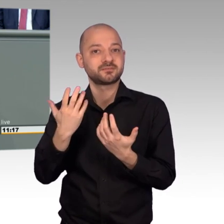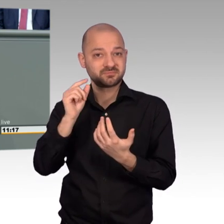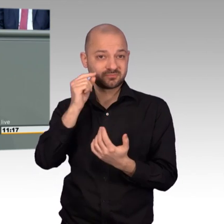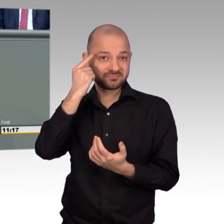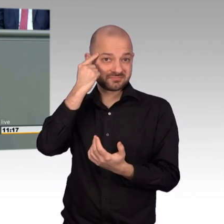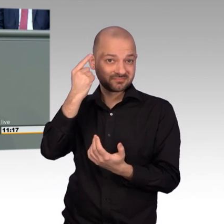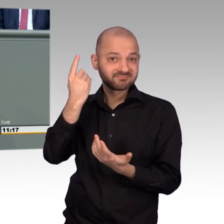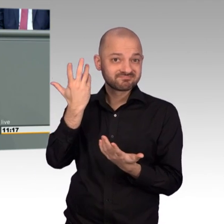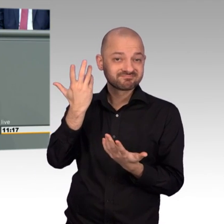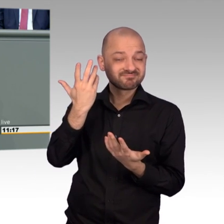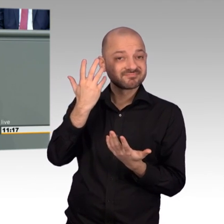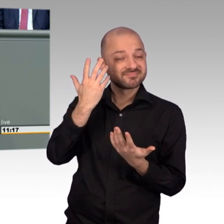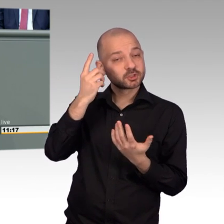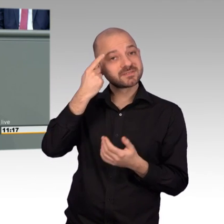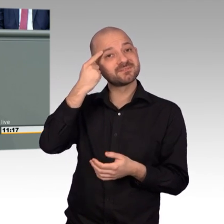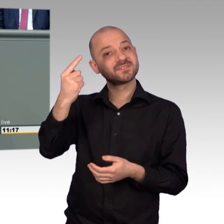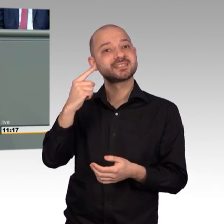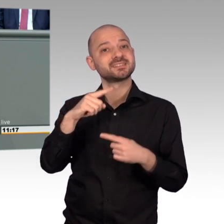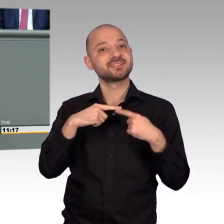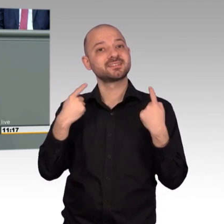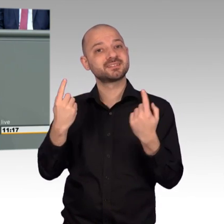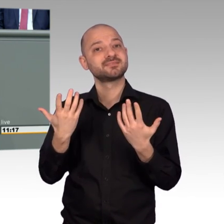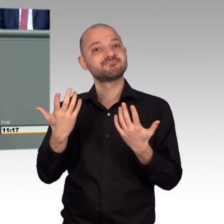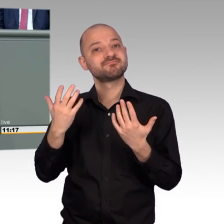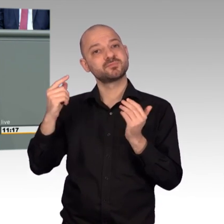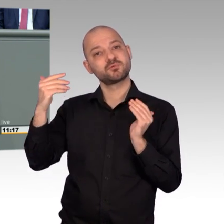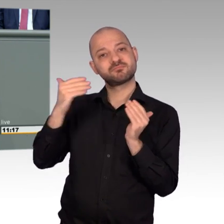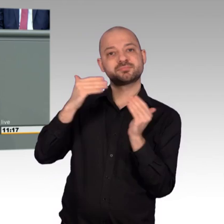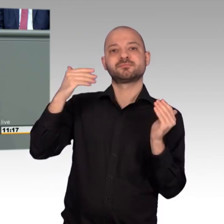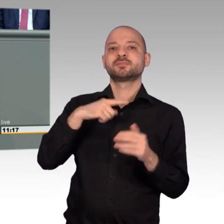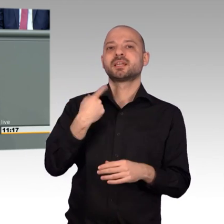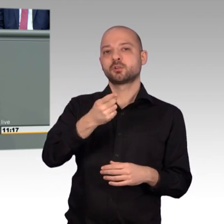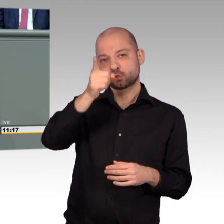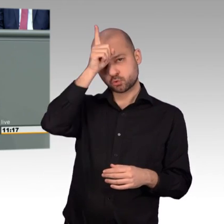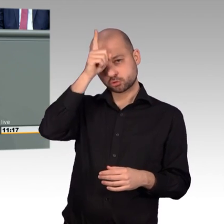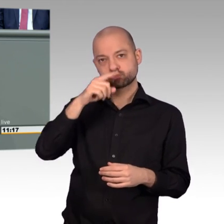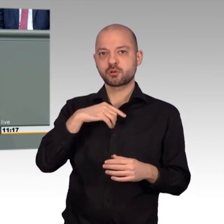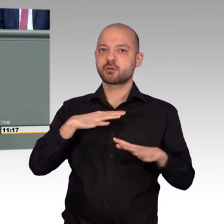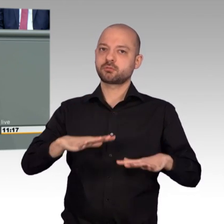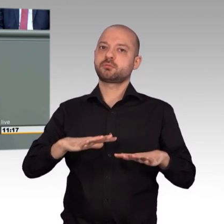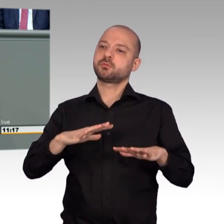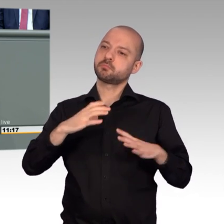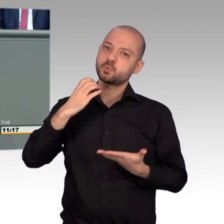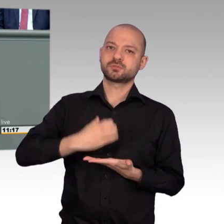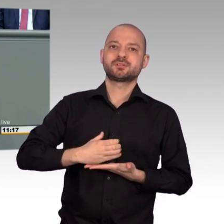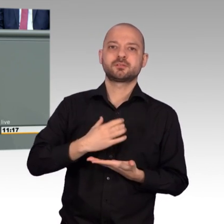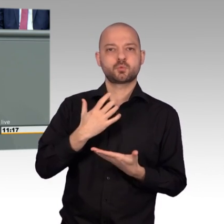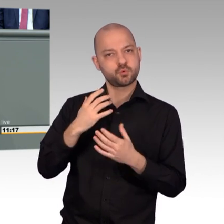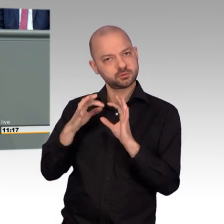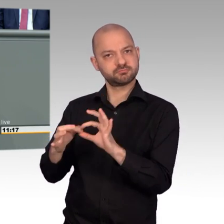außenpolitisch und sicherheitspolitisch auch in eine Gegnerschaft zu Deutschland. Deutschland ist solidarisch mit Israel an dieser Stelle. Und